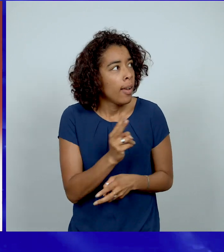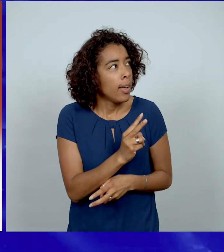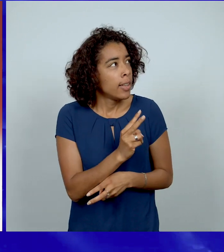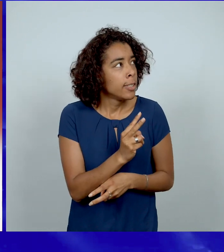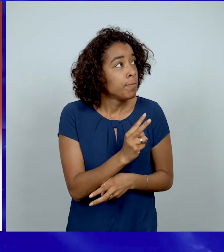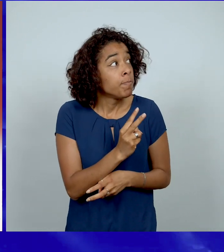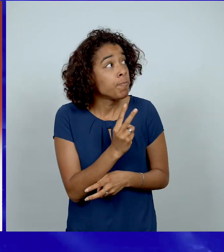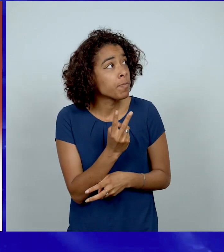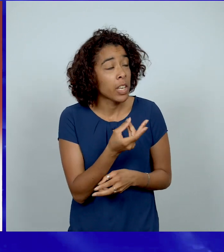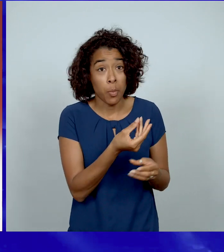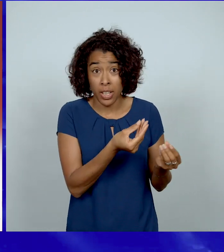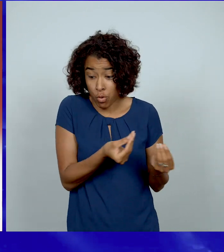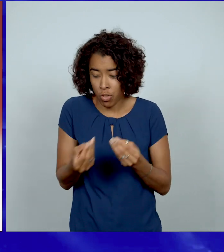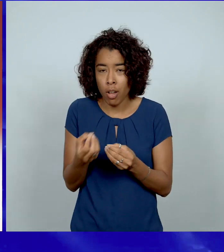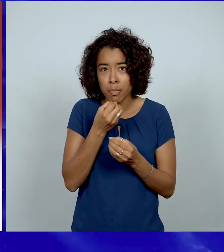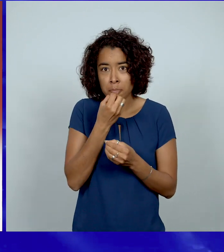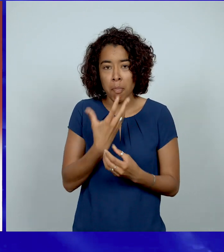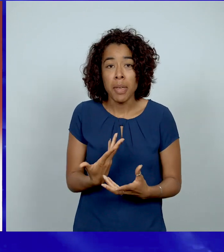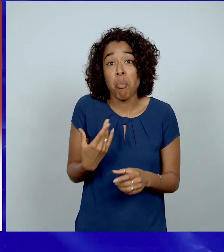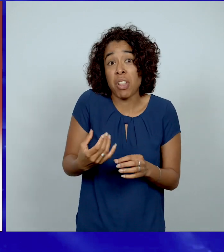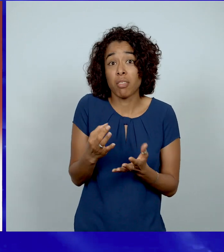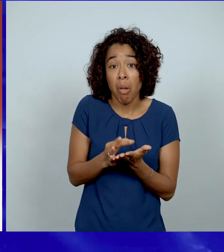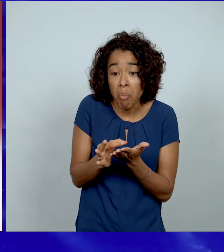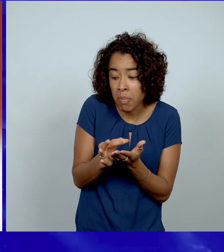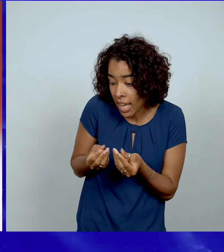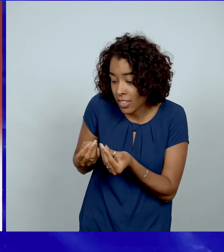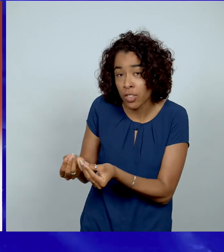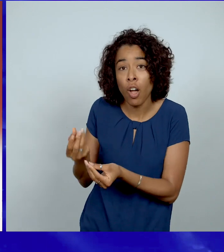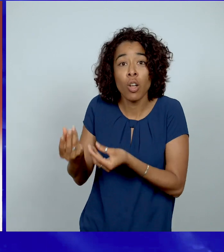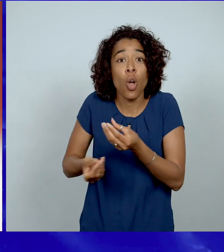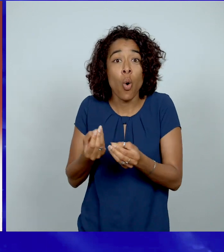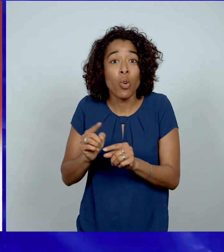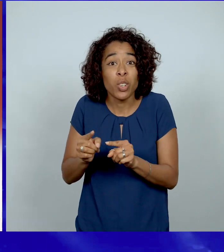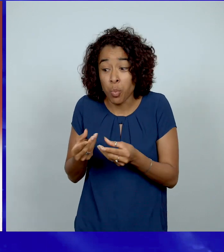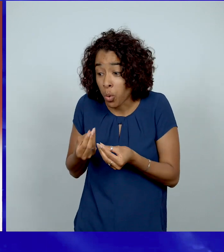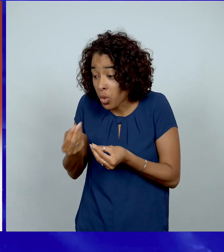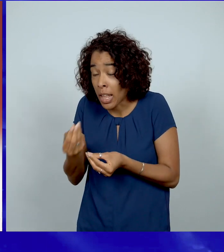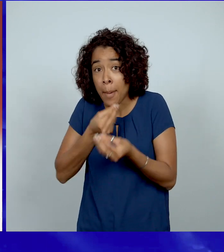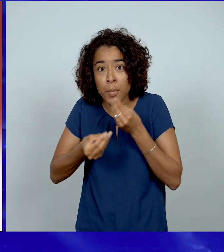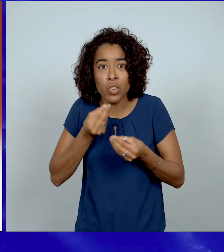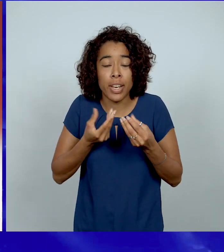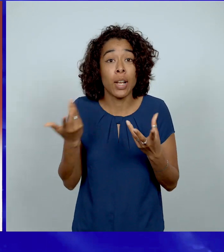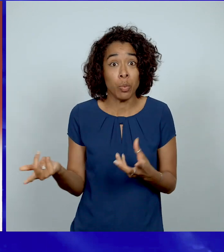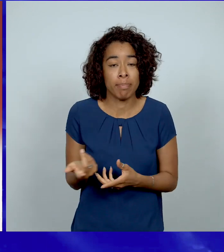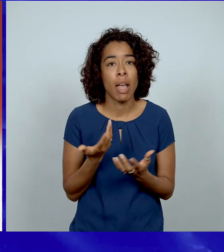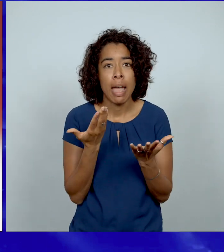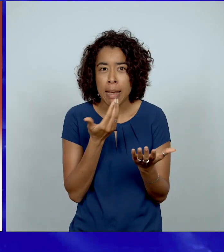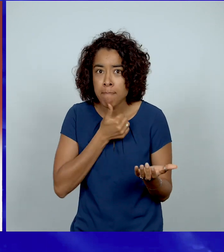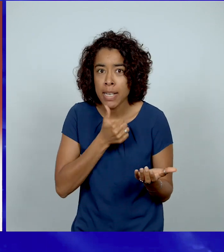chose qui allait faire du bien, certainement une pièce, qui allait lui permettre de manger dans la journée. Il s'attendait en tout cas à un cadeau.